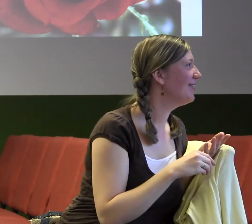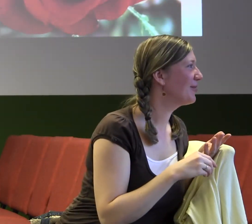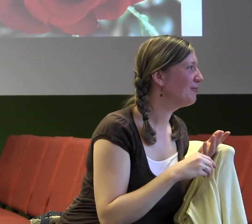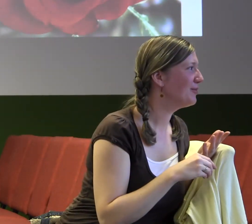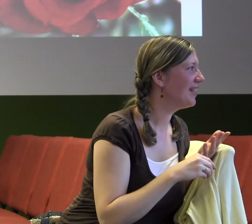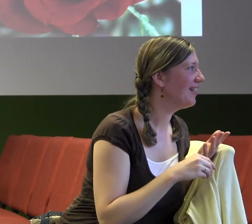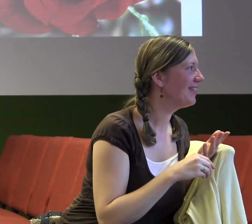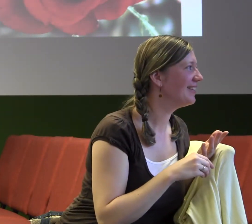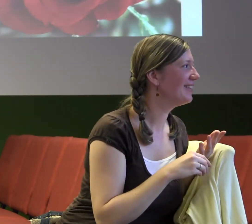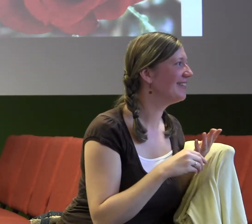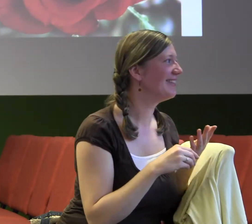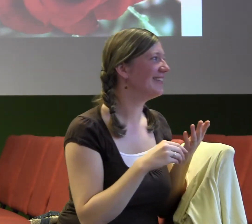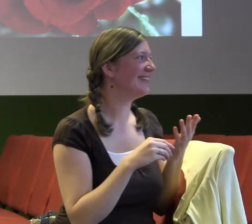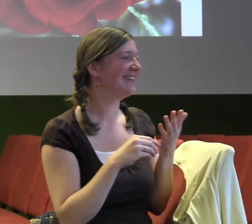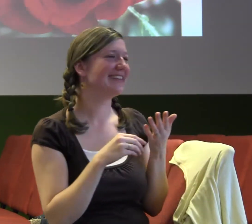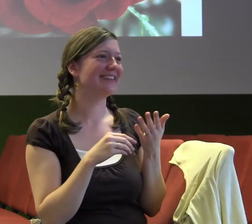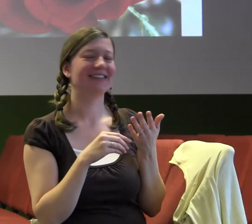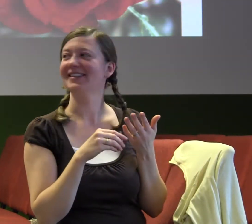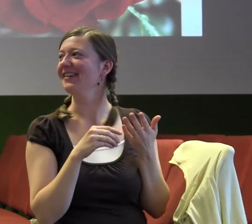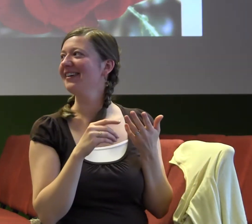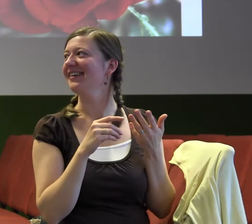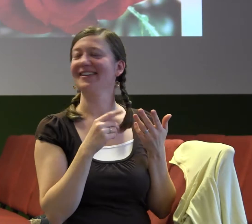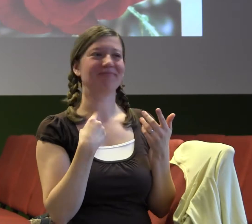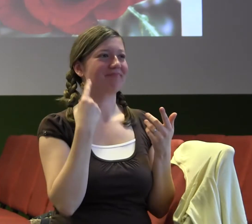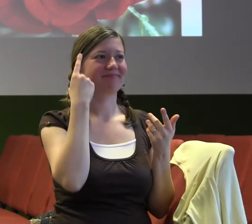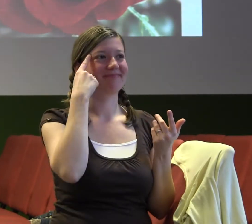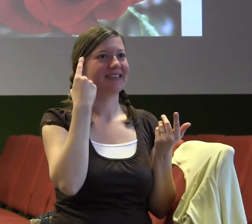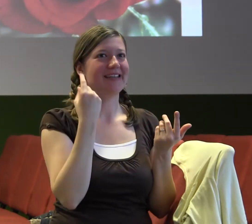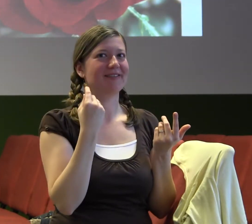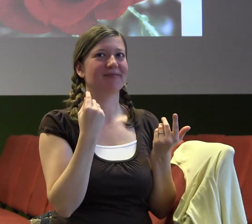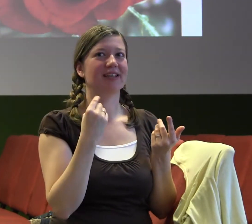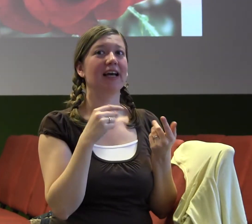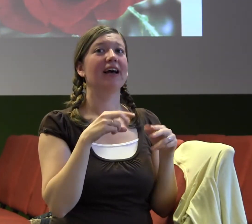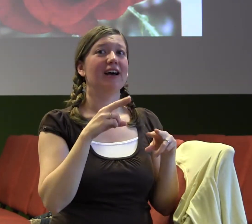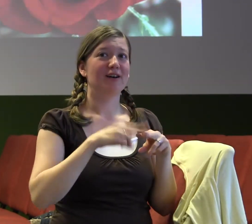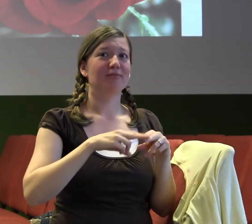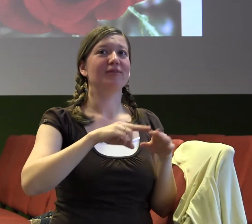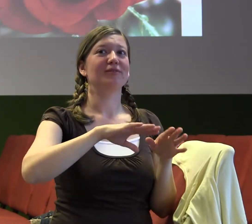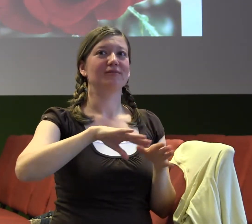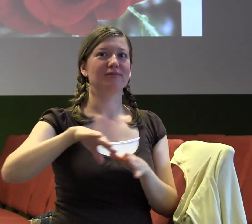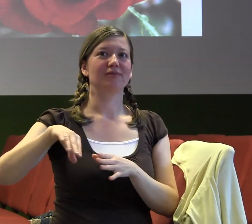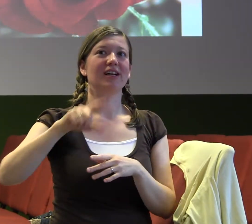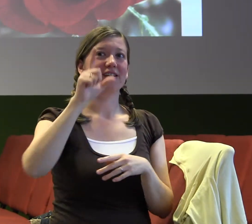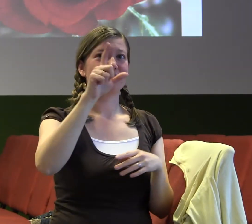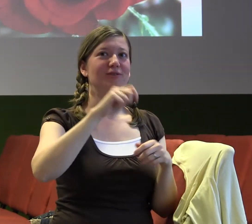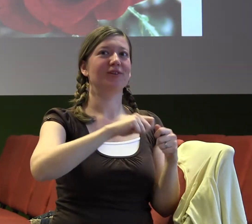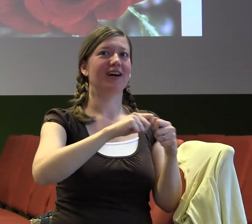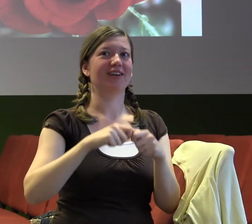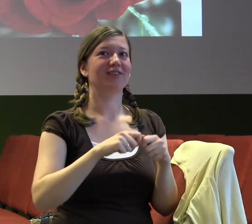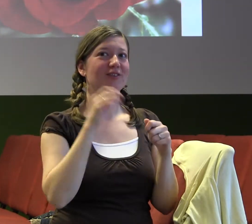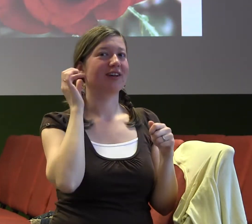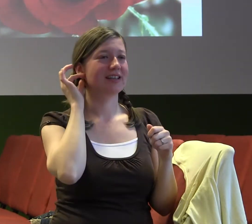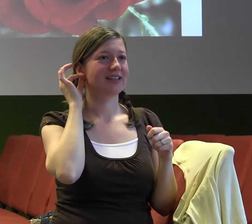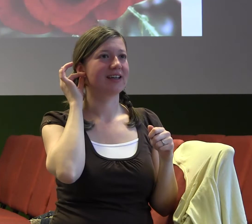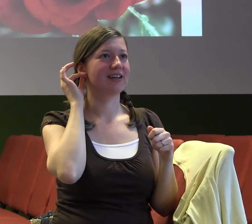problémy, cítila se sama a hrozný stres je z toho se vrátit zpátky do práce, tak jsem ji nabídla, že se za ně pomodlím a